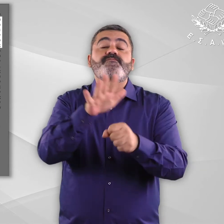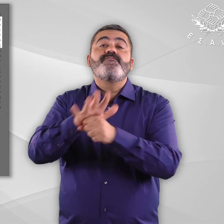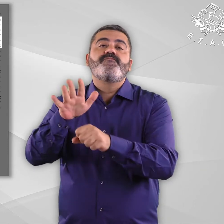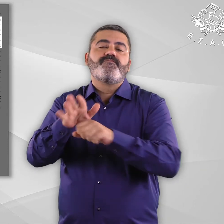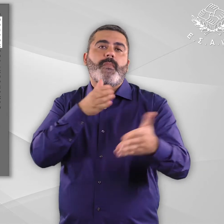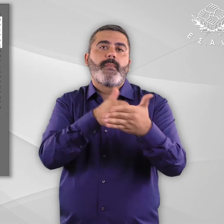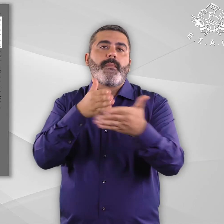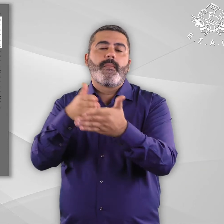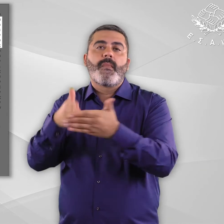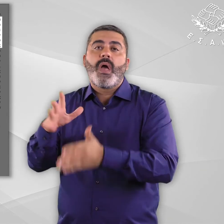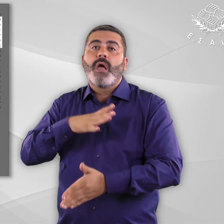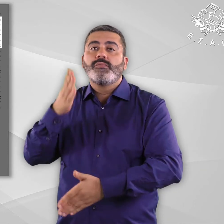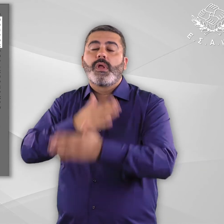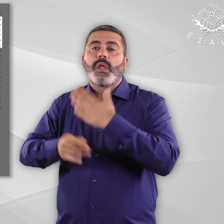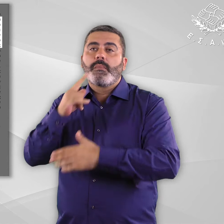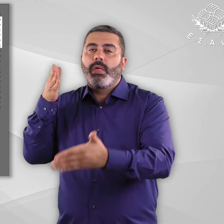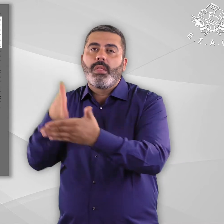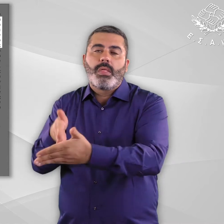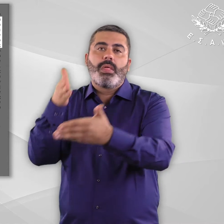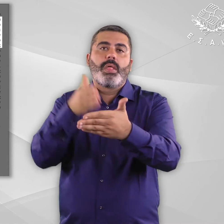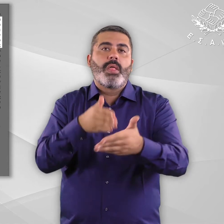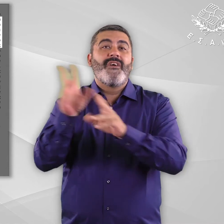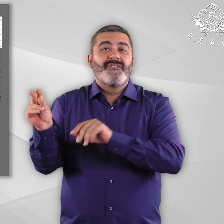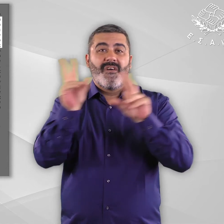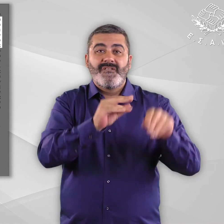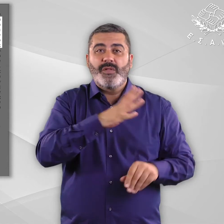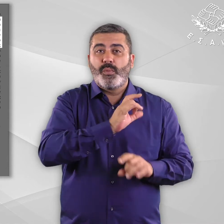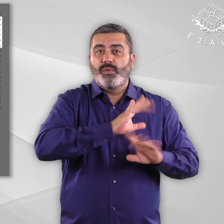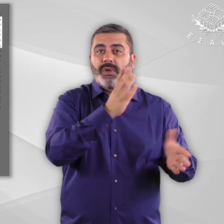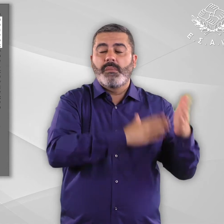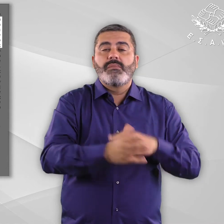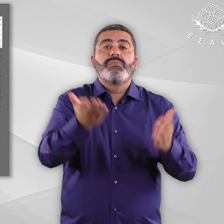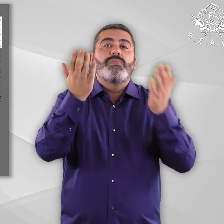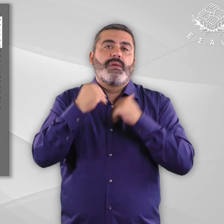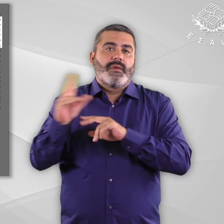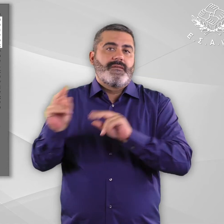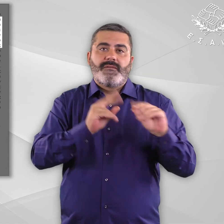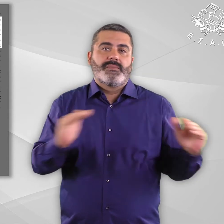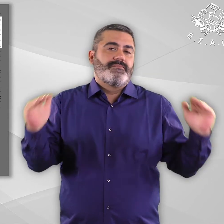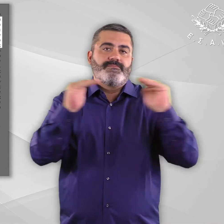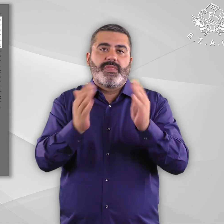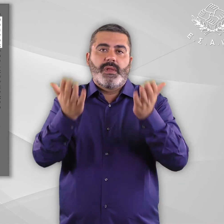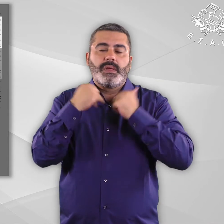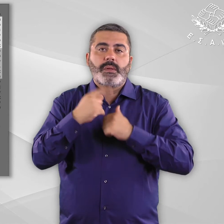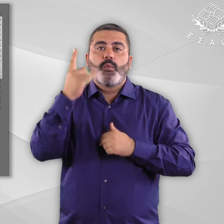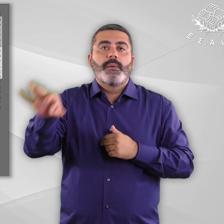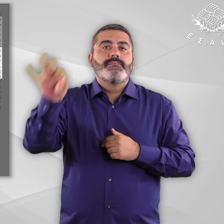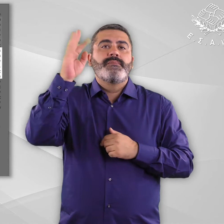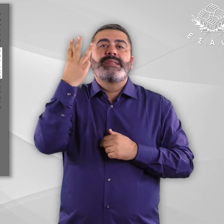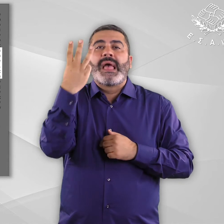της ισότιμης συμμετοχής, της ένταξης και της εκπαίδευσης των ατόμων με αναπηρία, με εξαίρεση μόνο τρία μουσεία. Οι υπεύθυνοι των